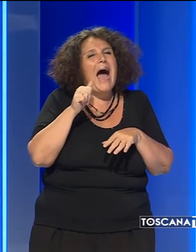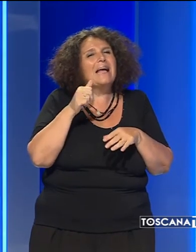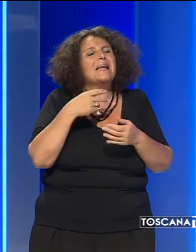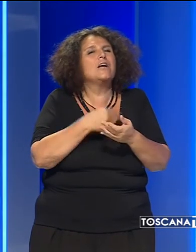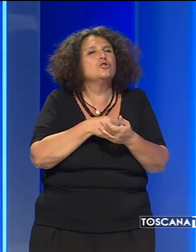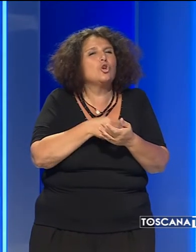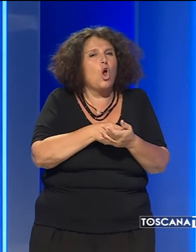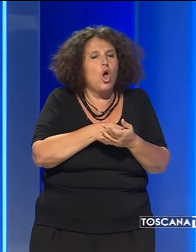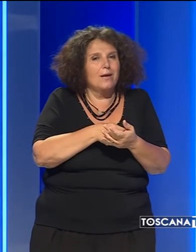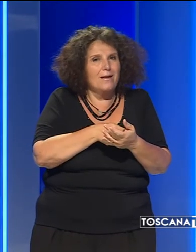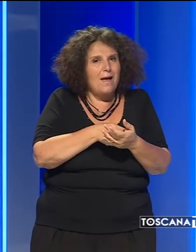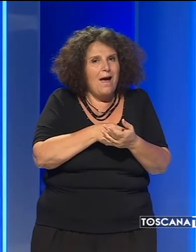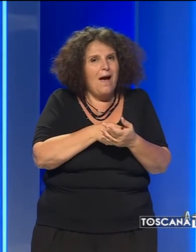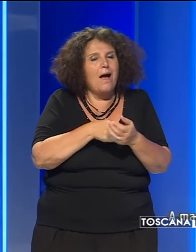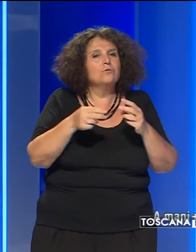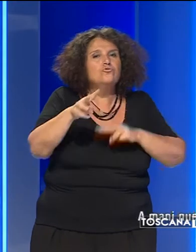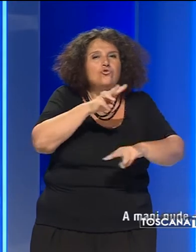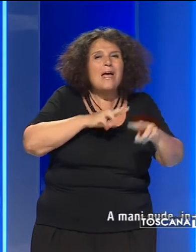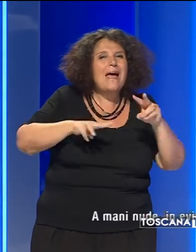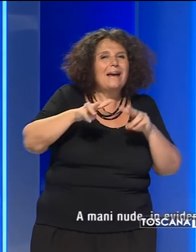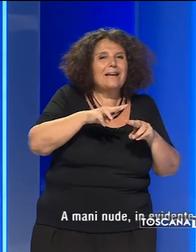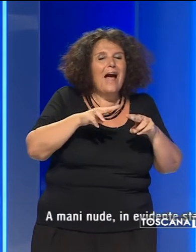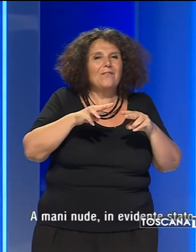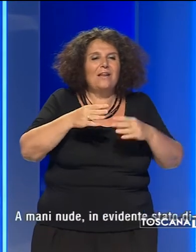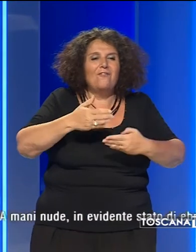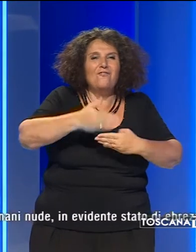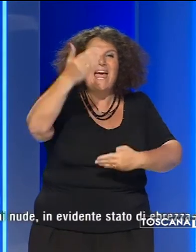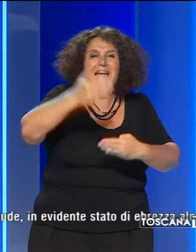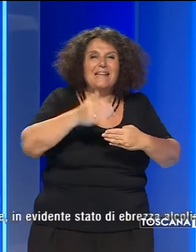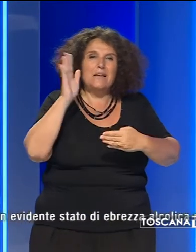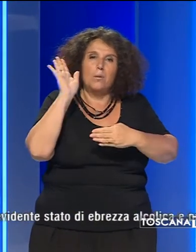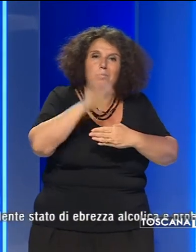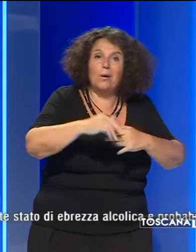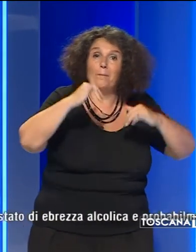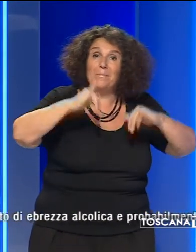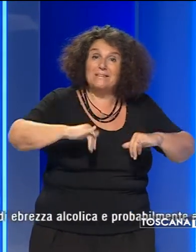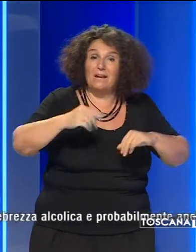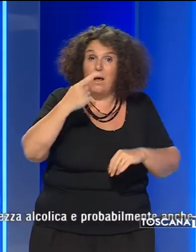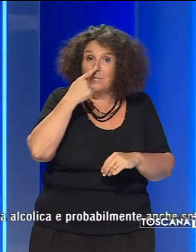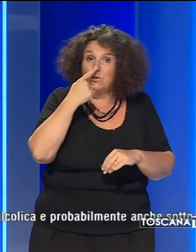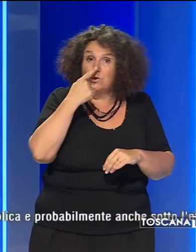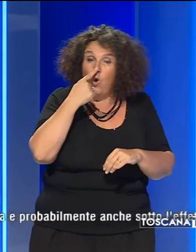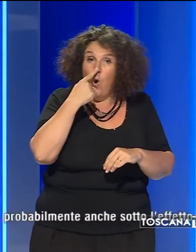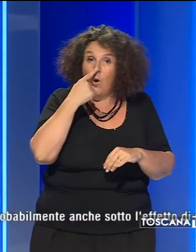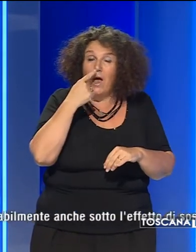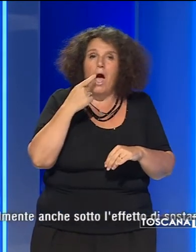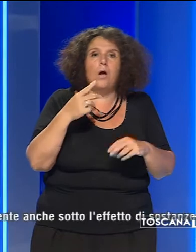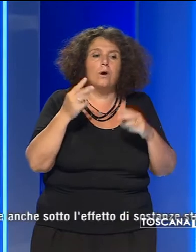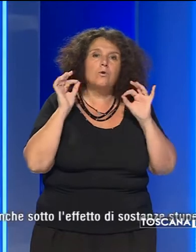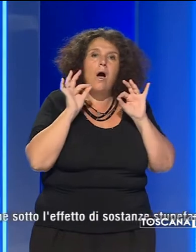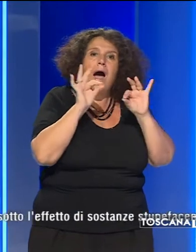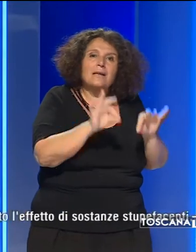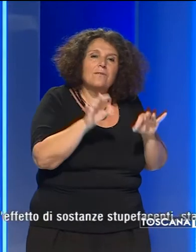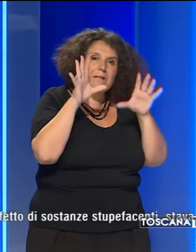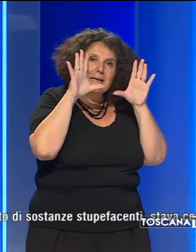stupefacenti stava cercando di sfondare la vetrina di una pizzeria a Pistoia e quando sono